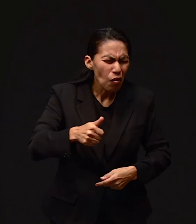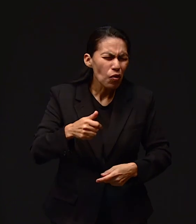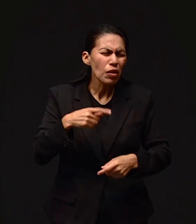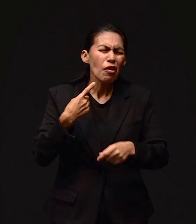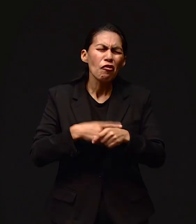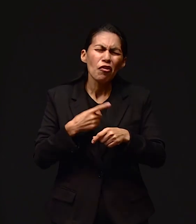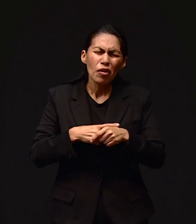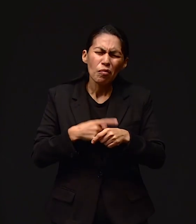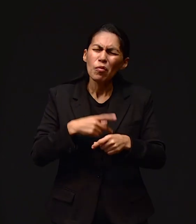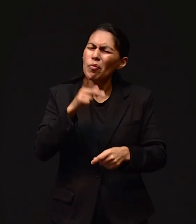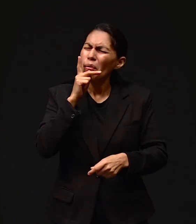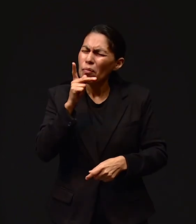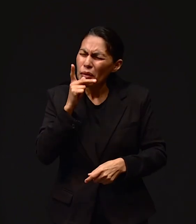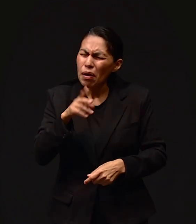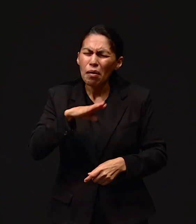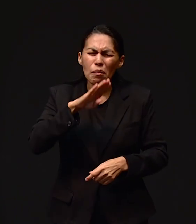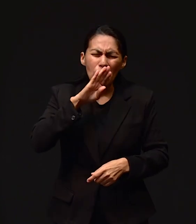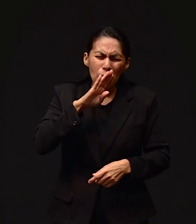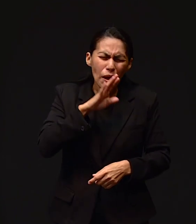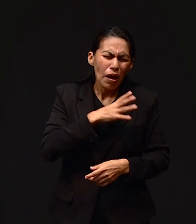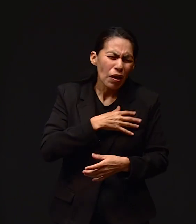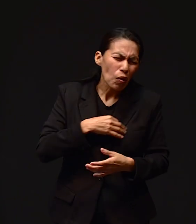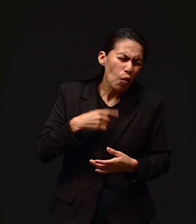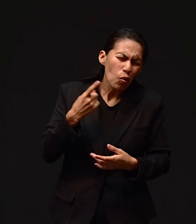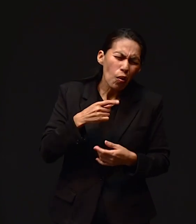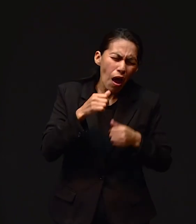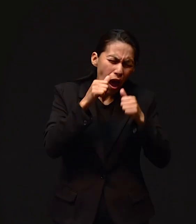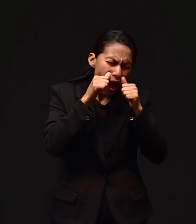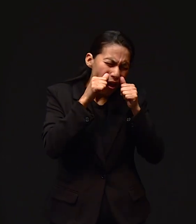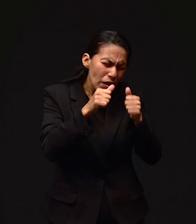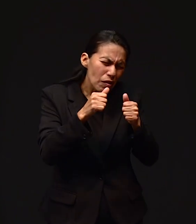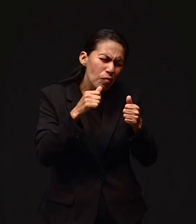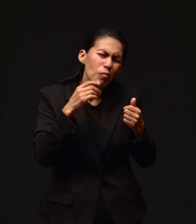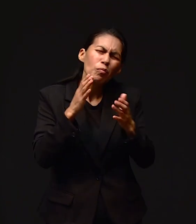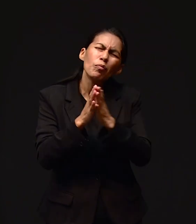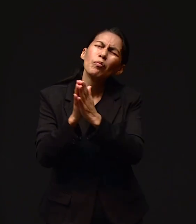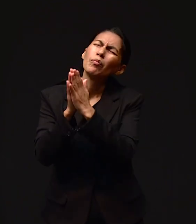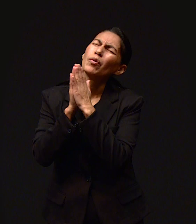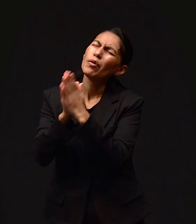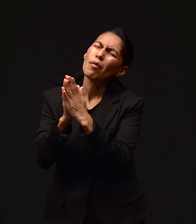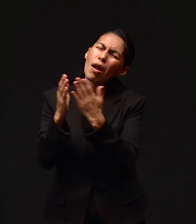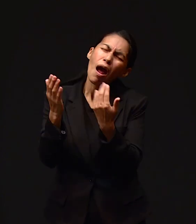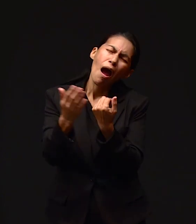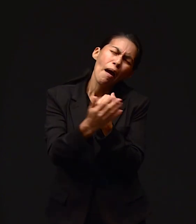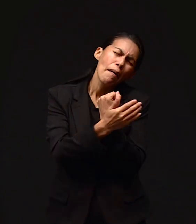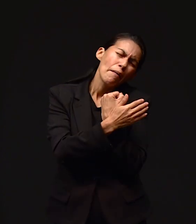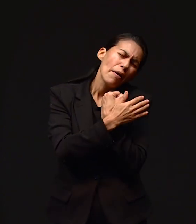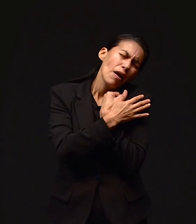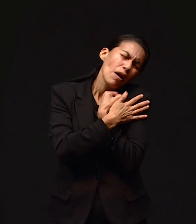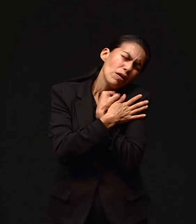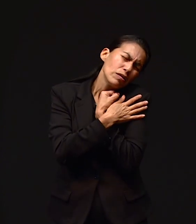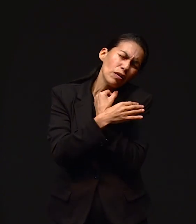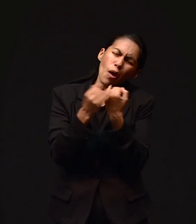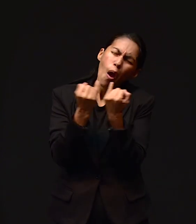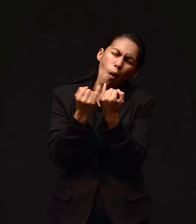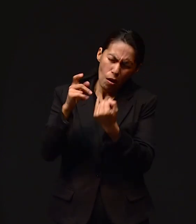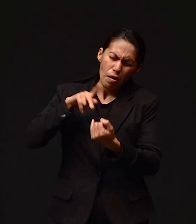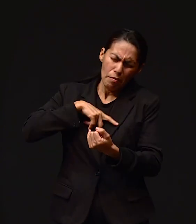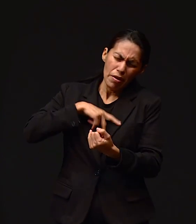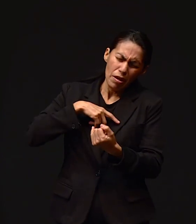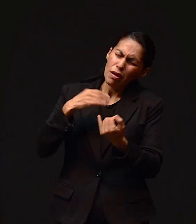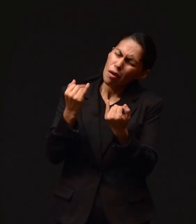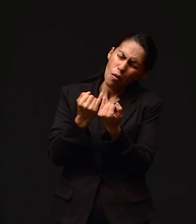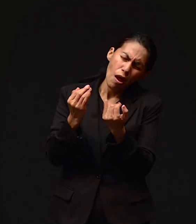enfermo Señor Que está Abrázalos Como lo sabes hacer Como lo has hecho conmigo Por favor